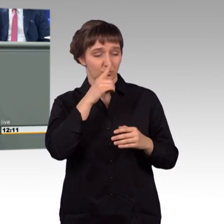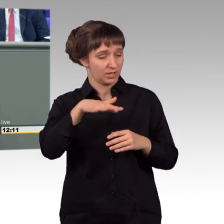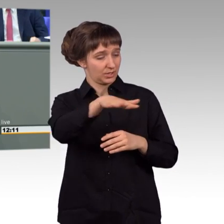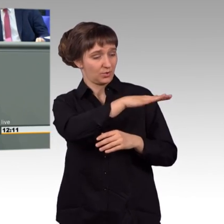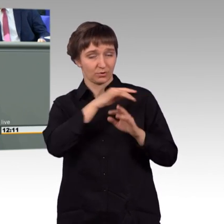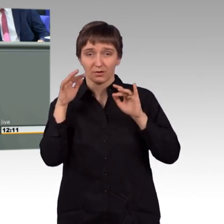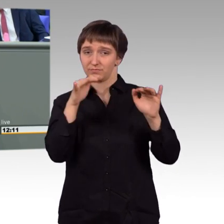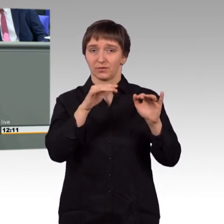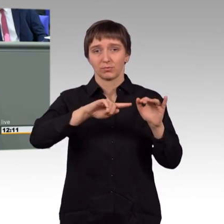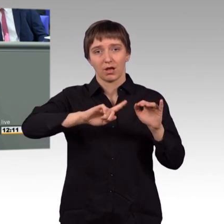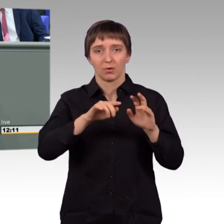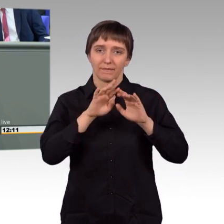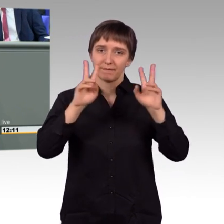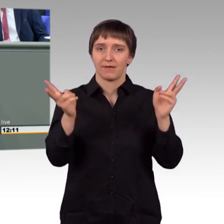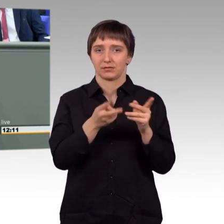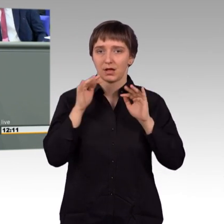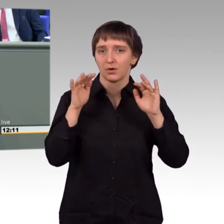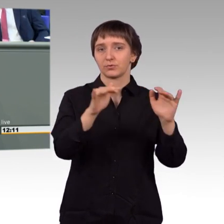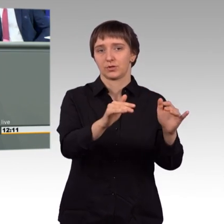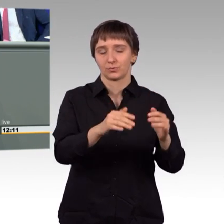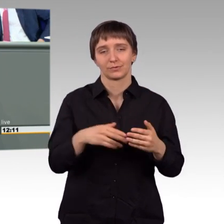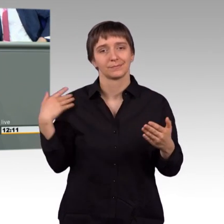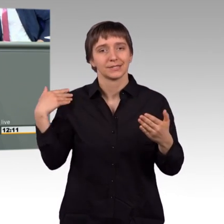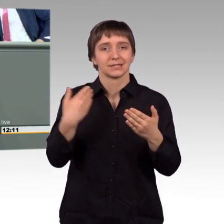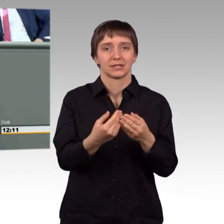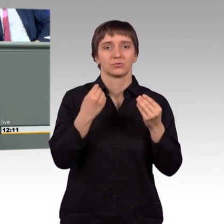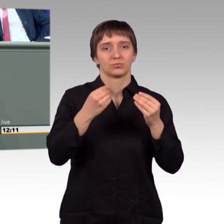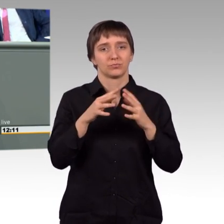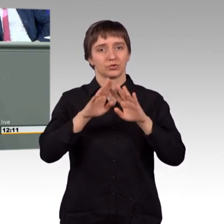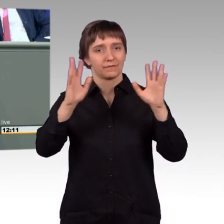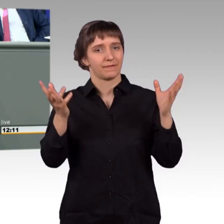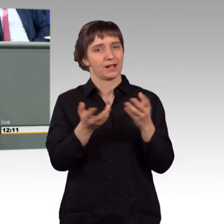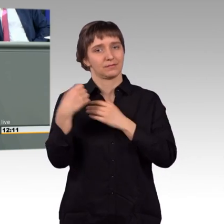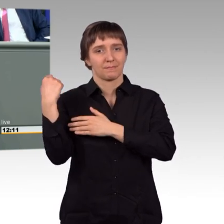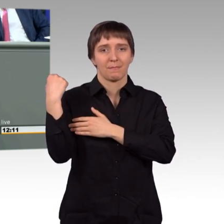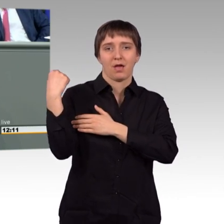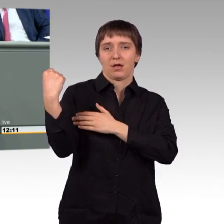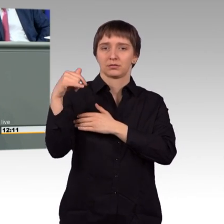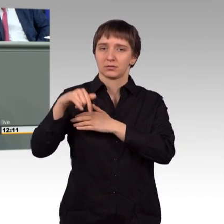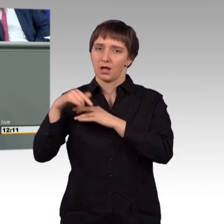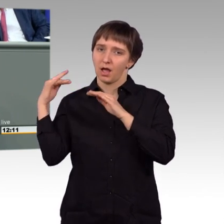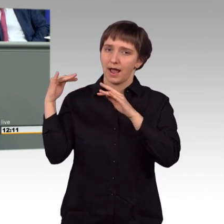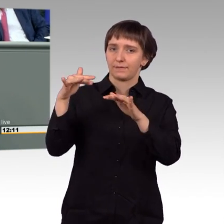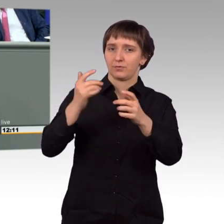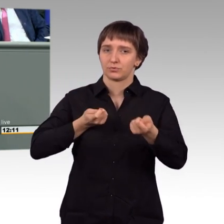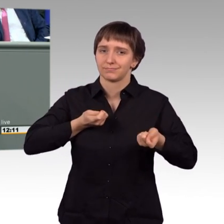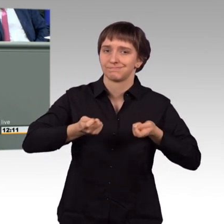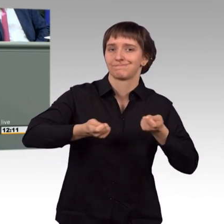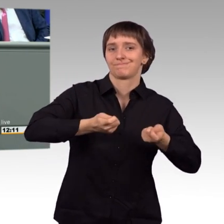die bisherige Ordnende Hand, die bisherige Mächte, die dort entsprechend Einfluss genommen haben, sich zurückziehen.